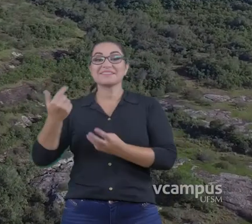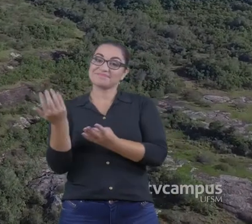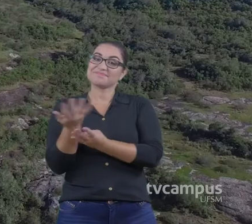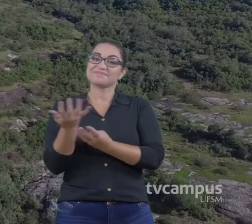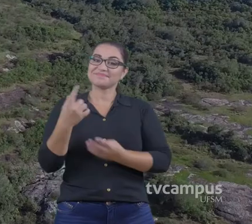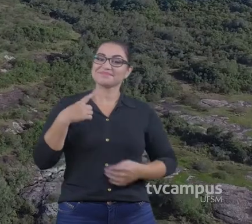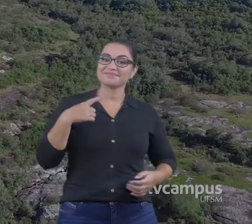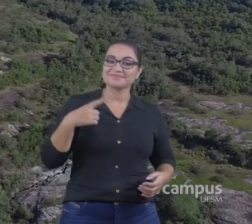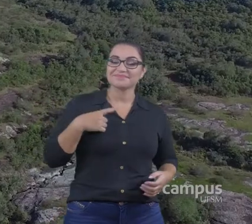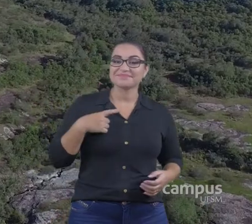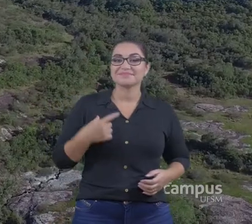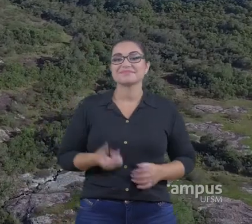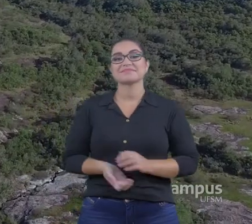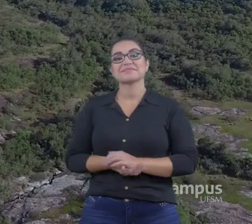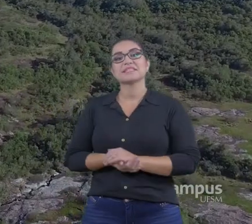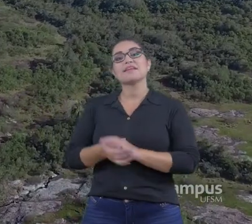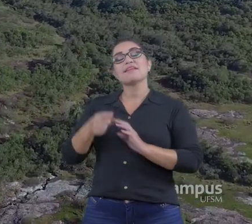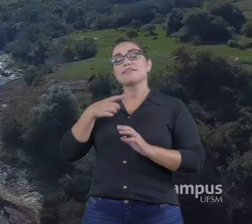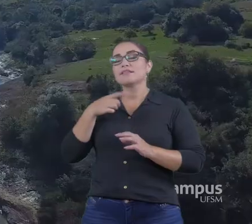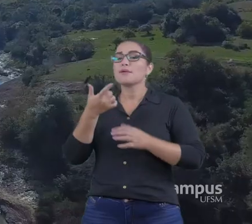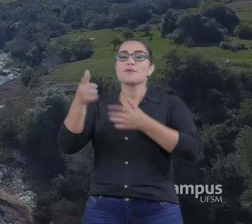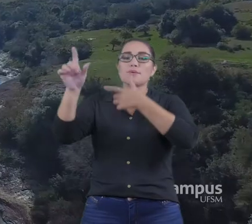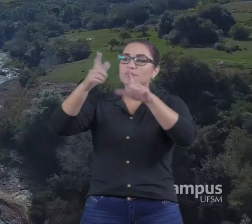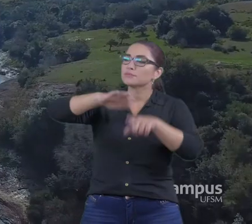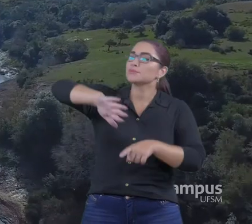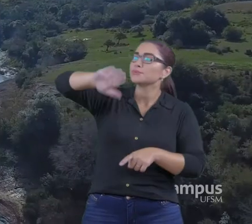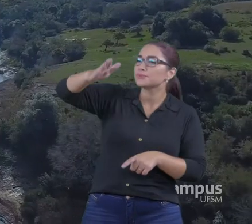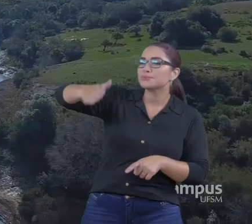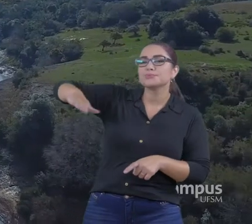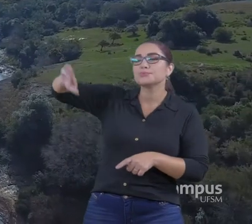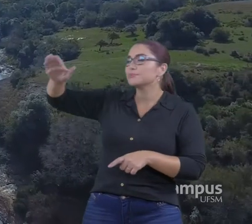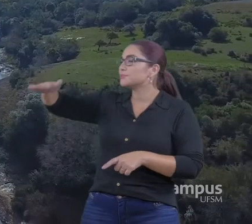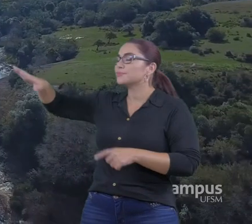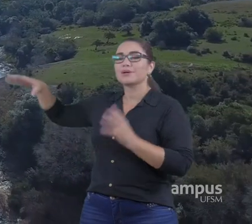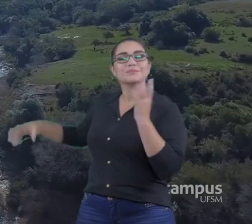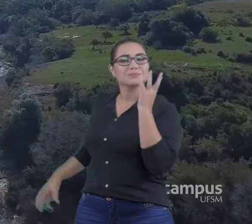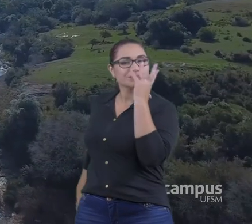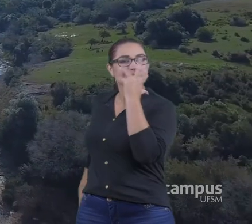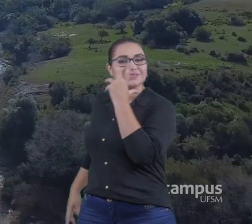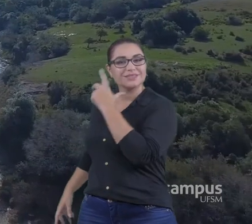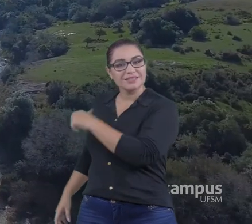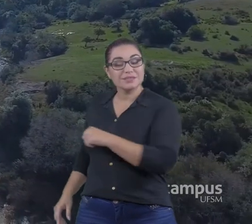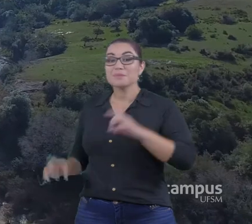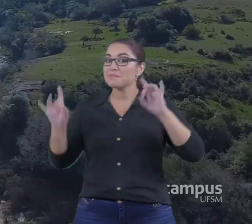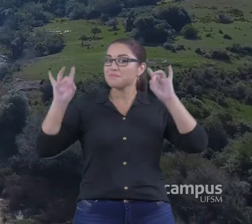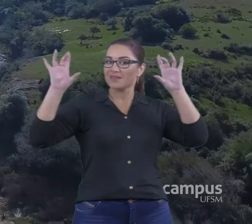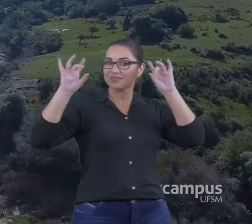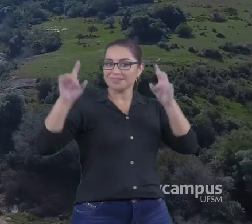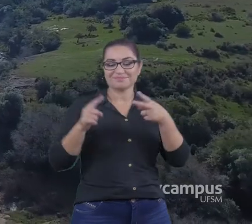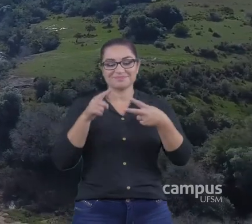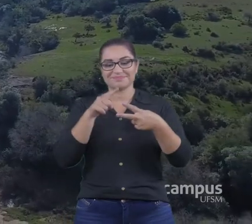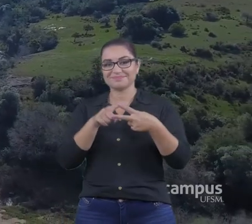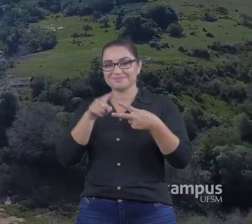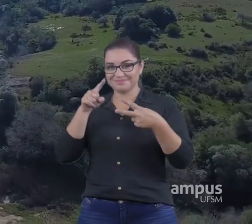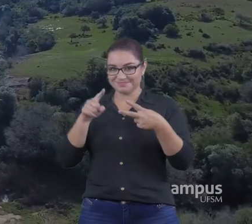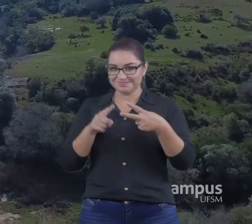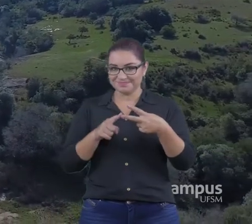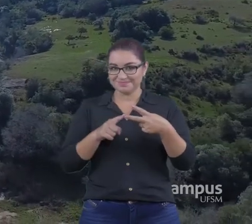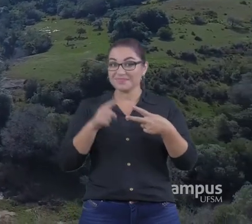ter Essas rochas Expostas Numa série De serras E de serros Especialmente